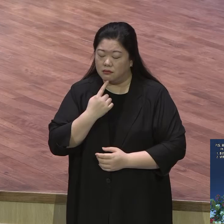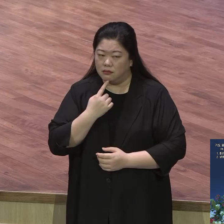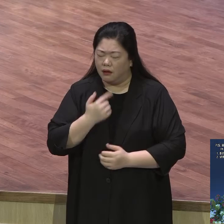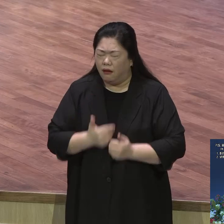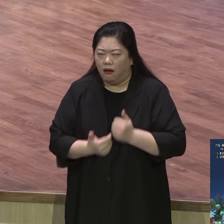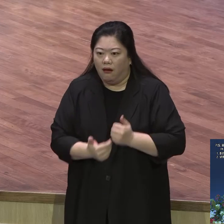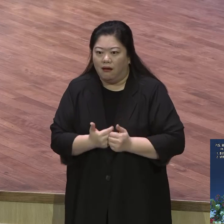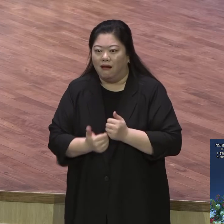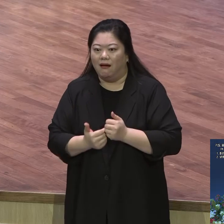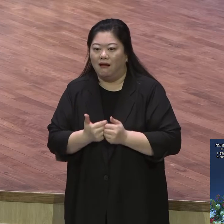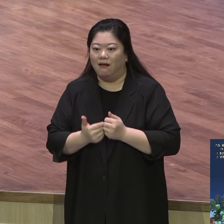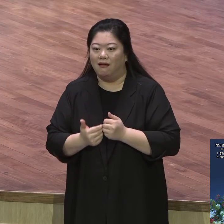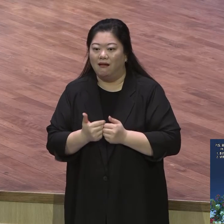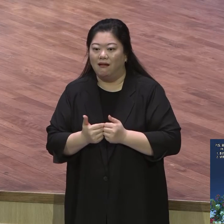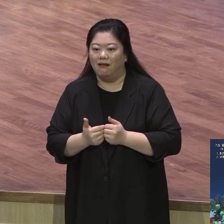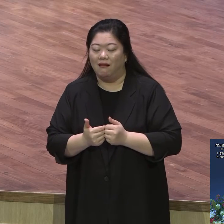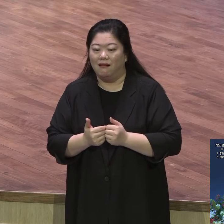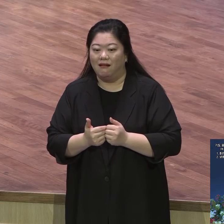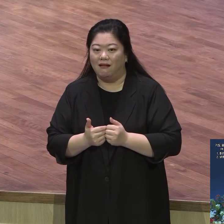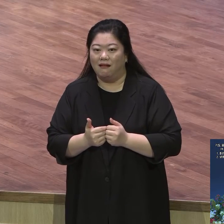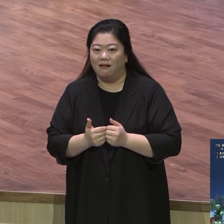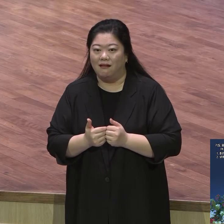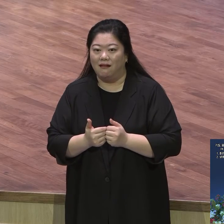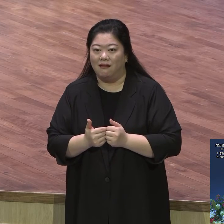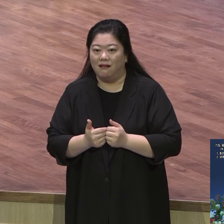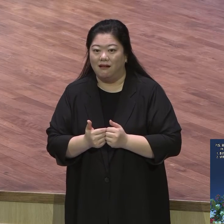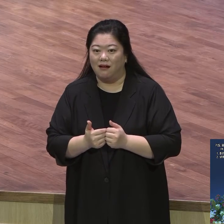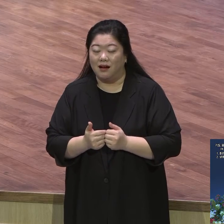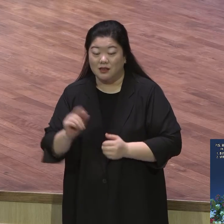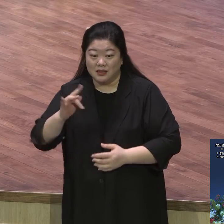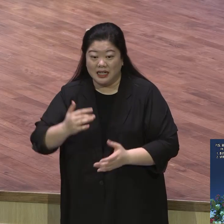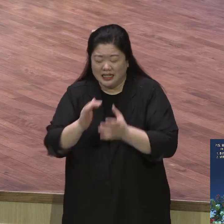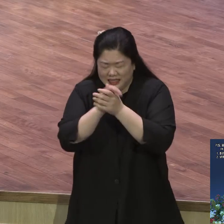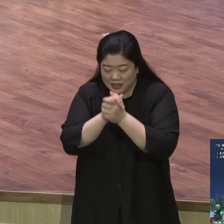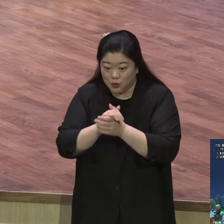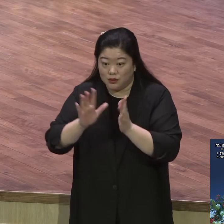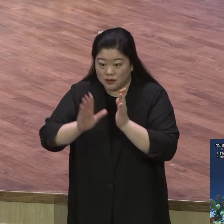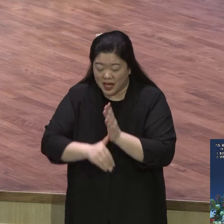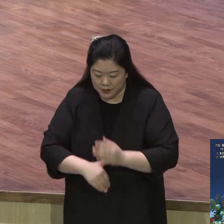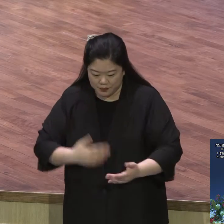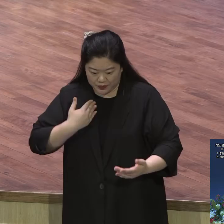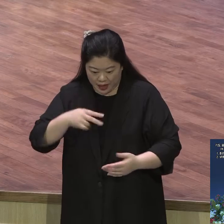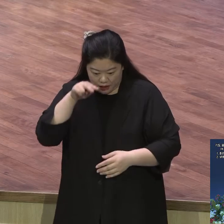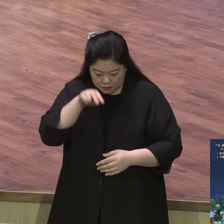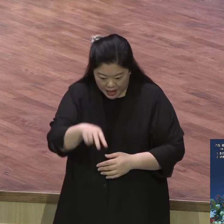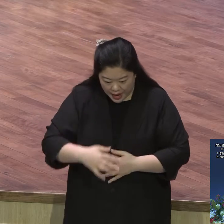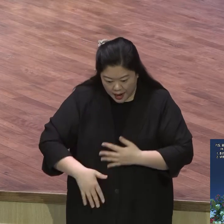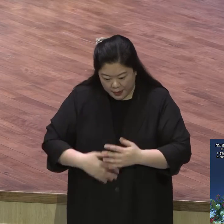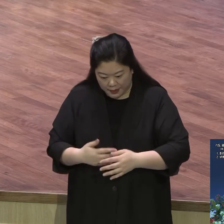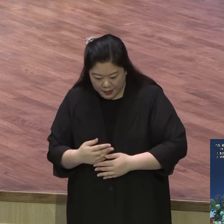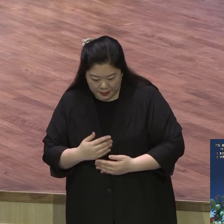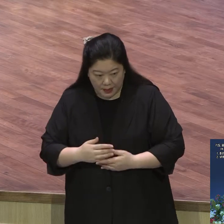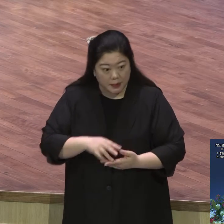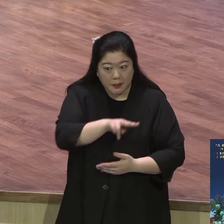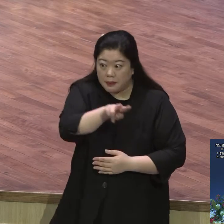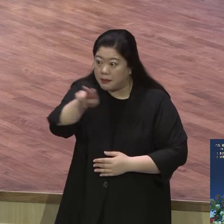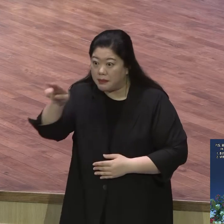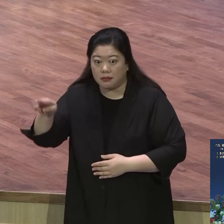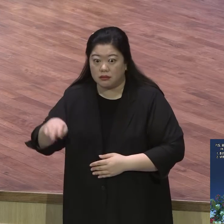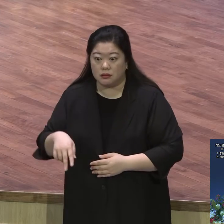색깔이 색깔이 이렇게 기도할 때 보고 기도 그러면 지루하지 않으세요 금방 시간 가고 기도